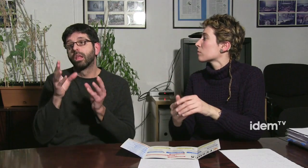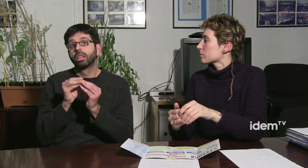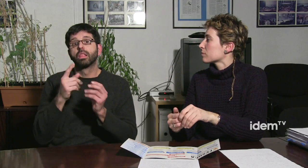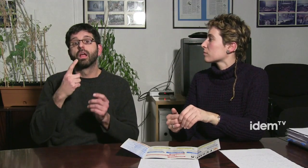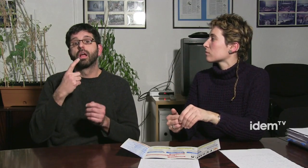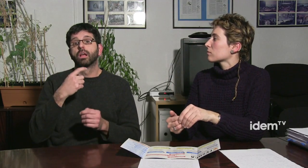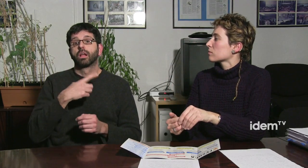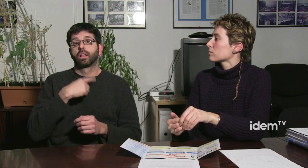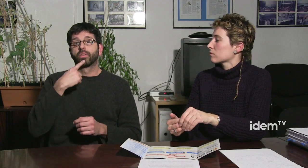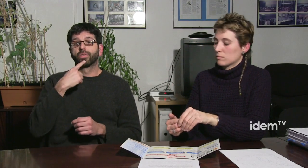també explicar que